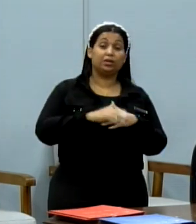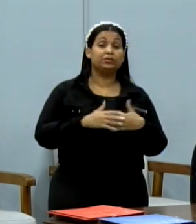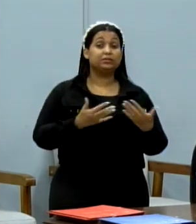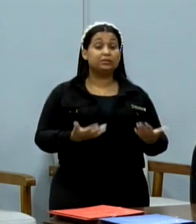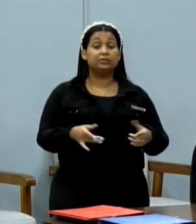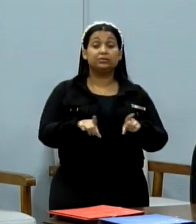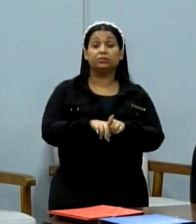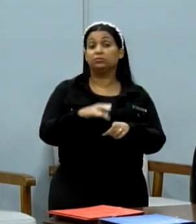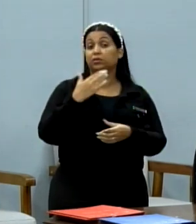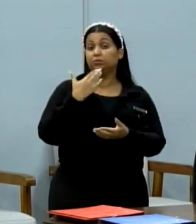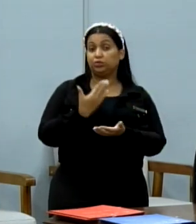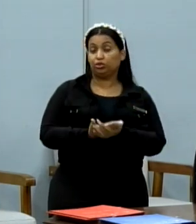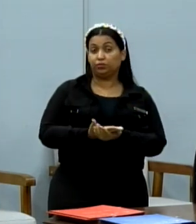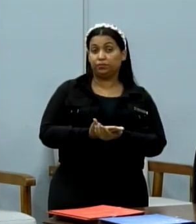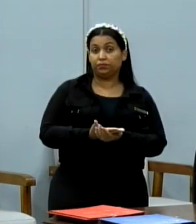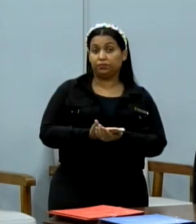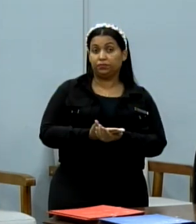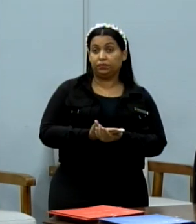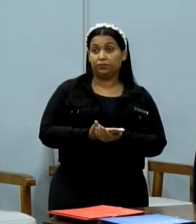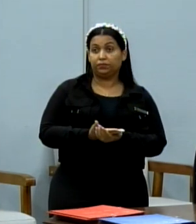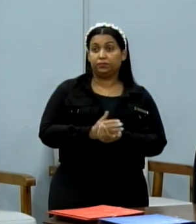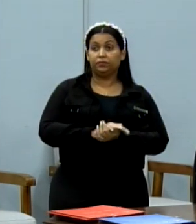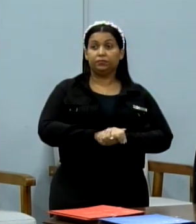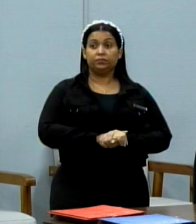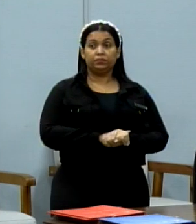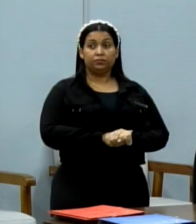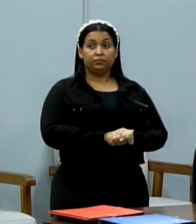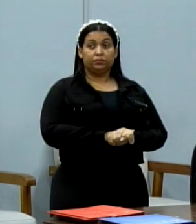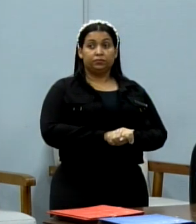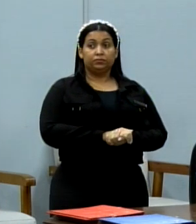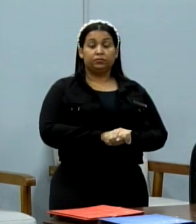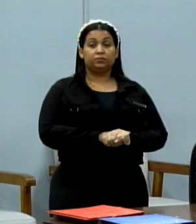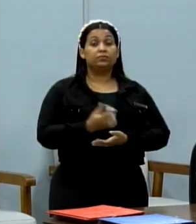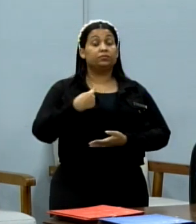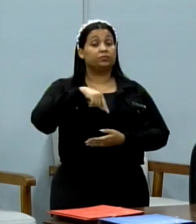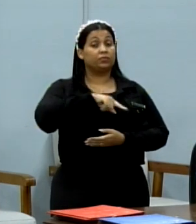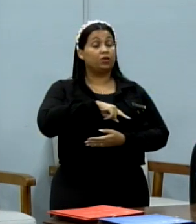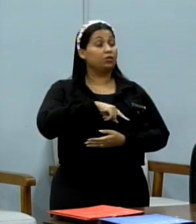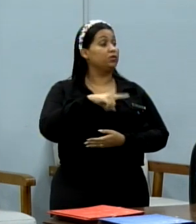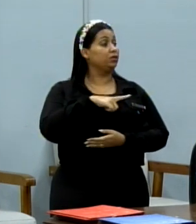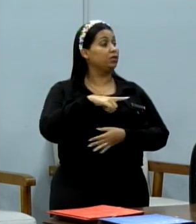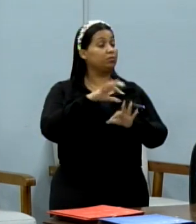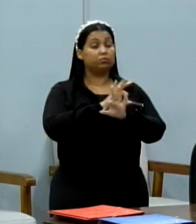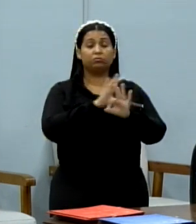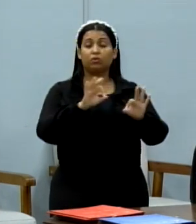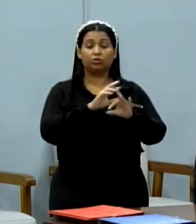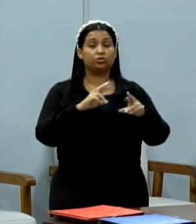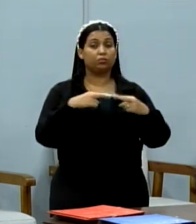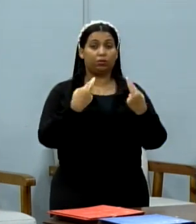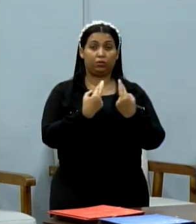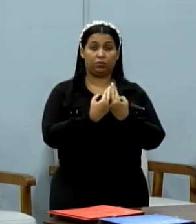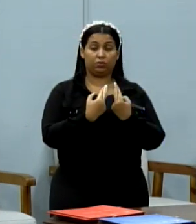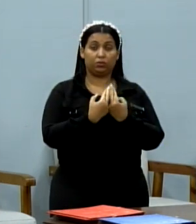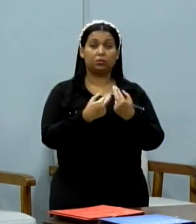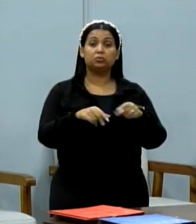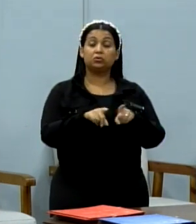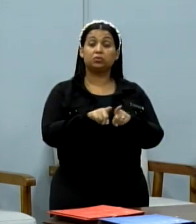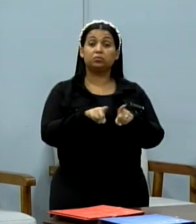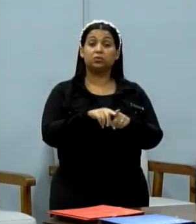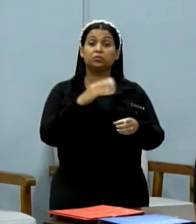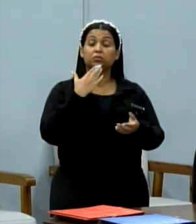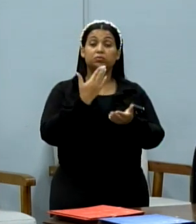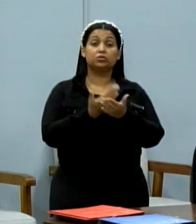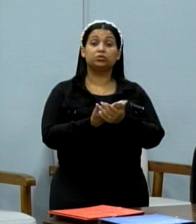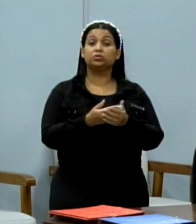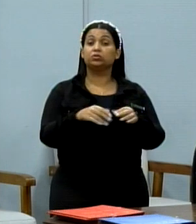solicitar que nós tenhamos uma excelente sessão, solicitar também